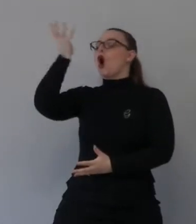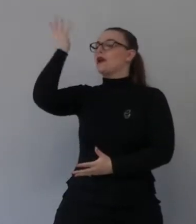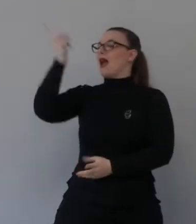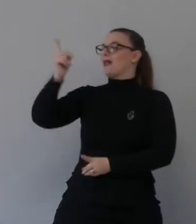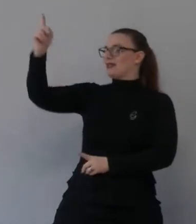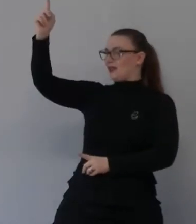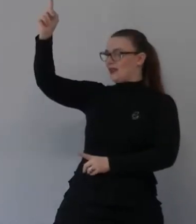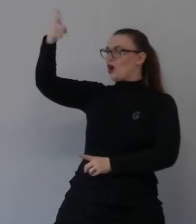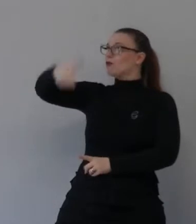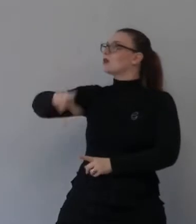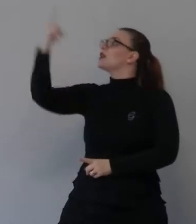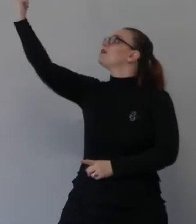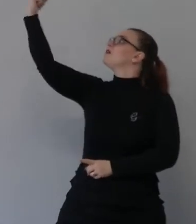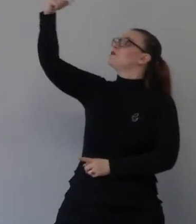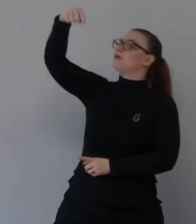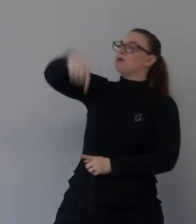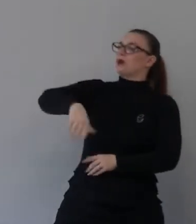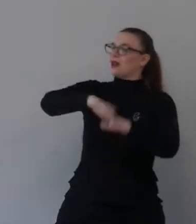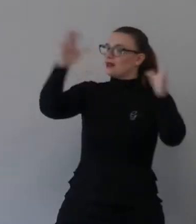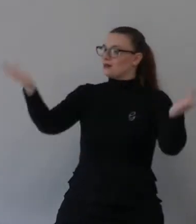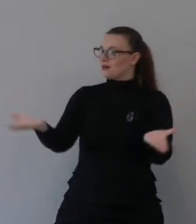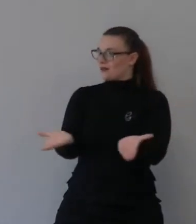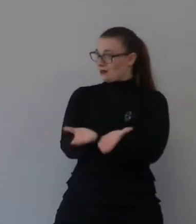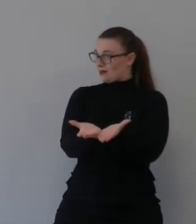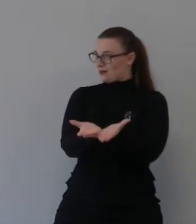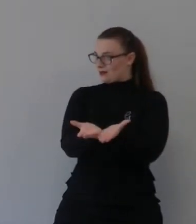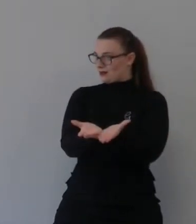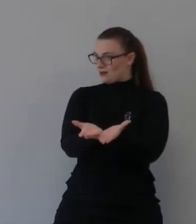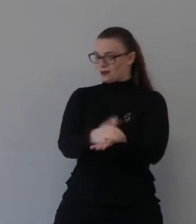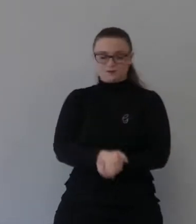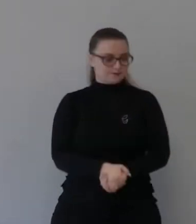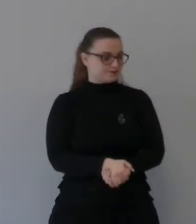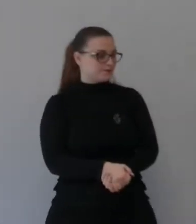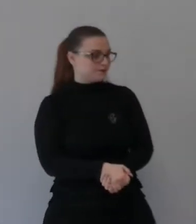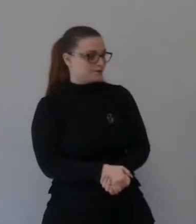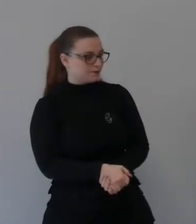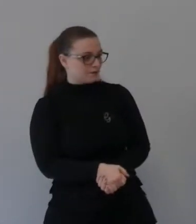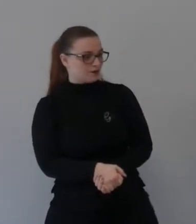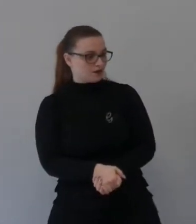perché Dio è glorioso in cielo Dio che è glorificato in cielo